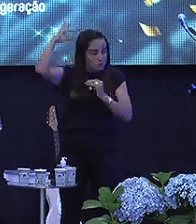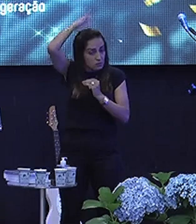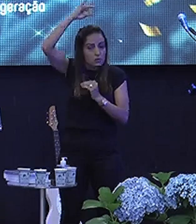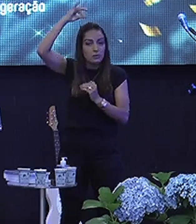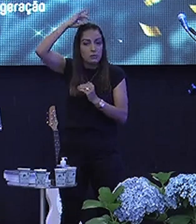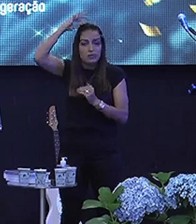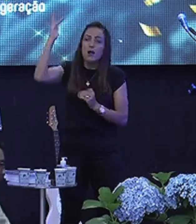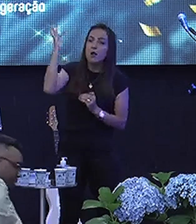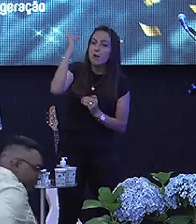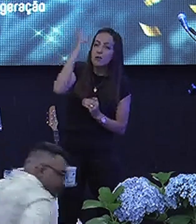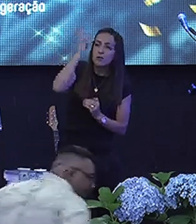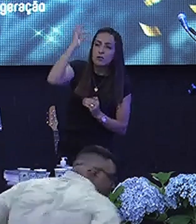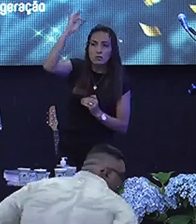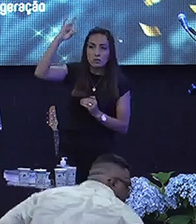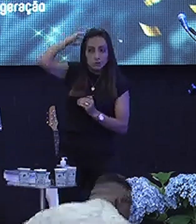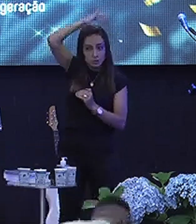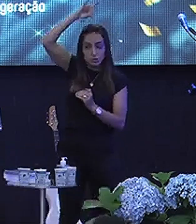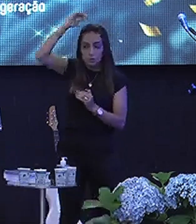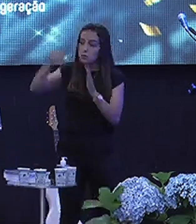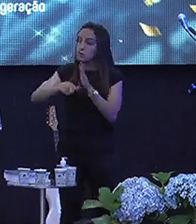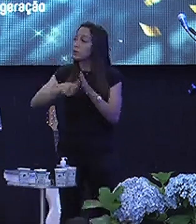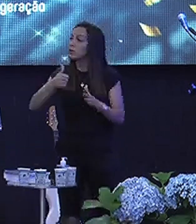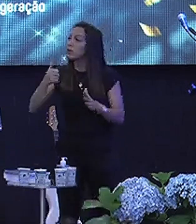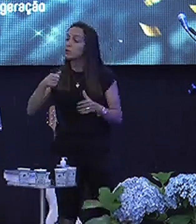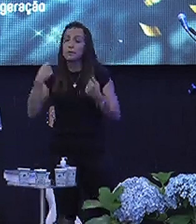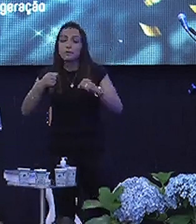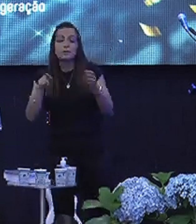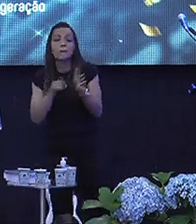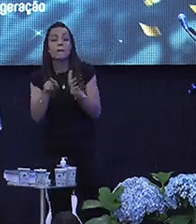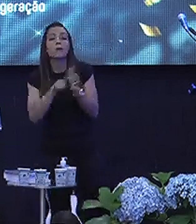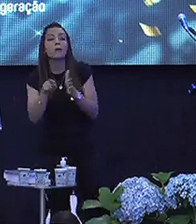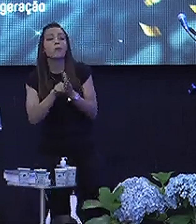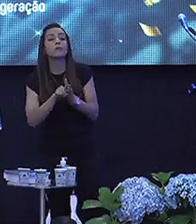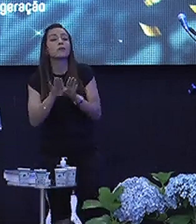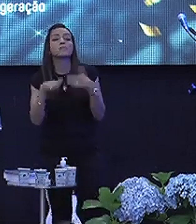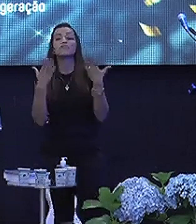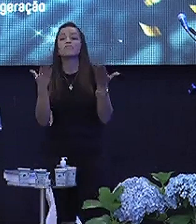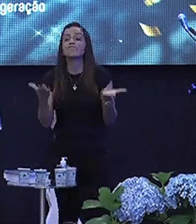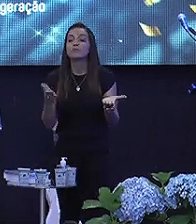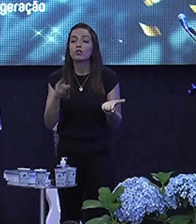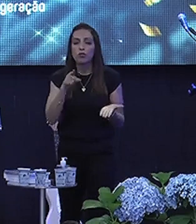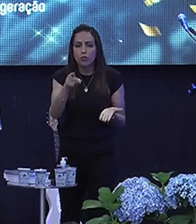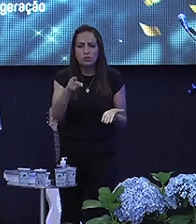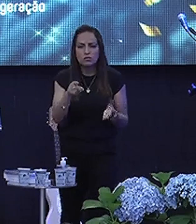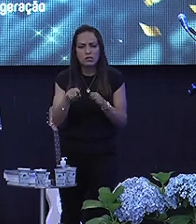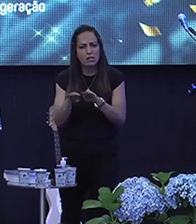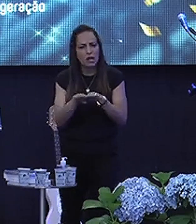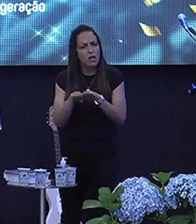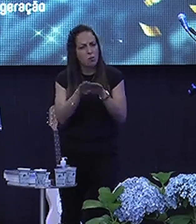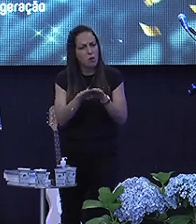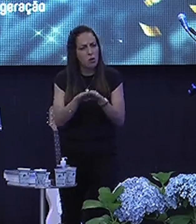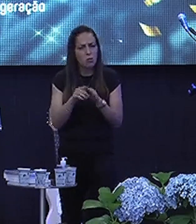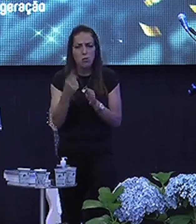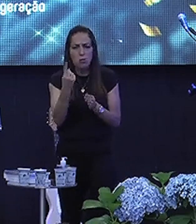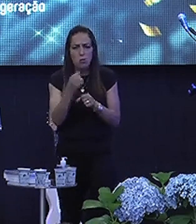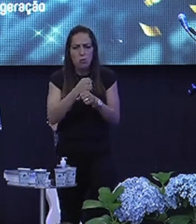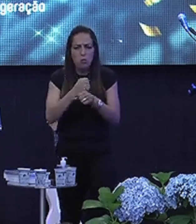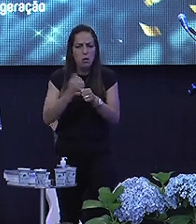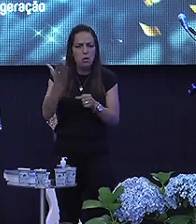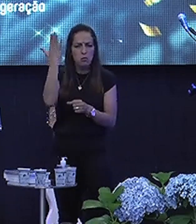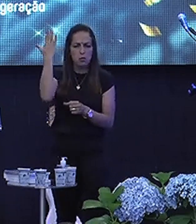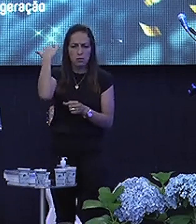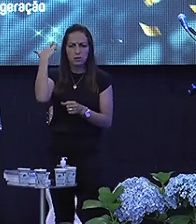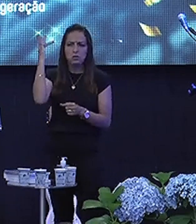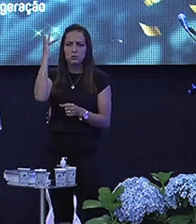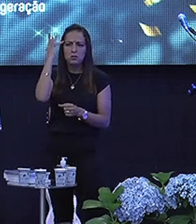precisamos amadurecer espiritualmente Primeira pergunta que eu tenho que fazer para você Você é a mesma pessoa de um ano atrás No sentido